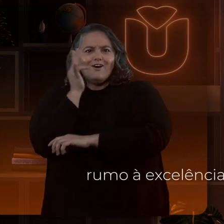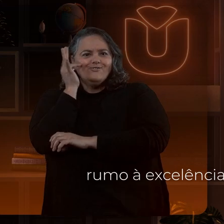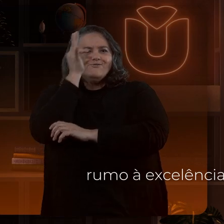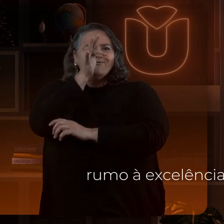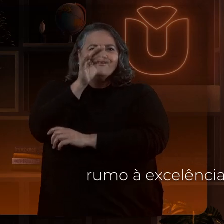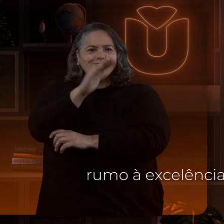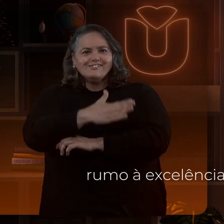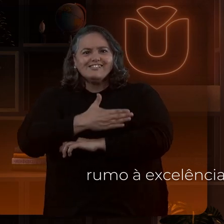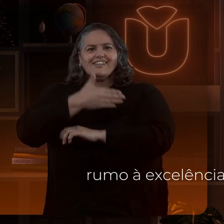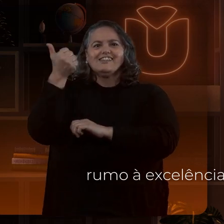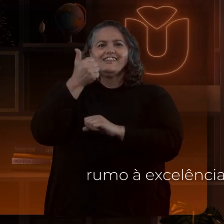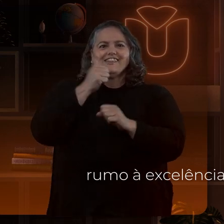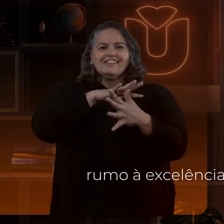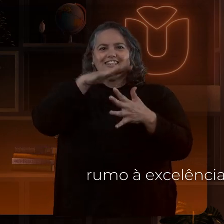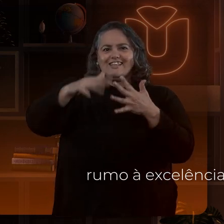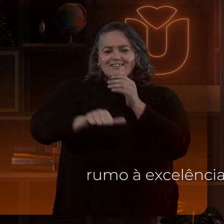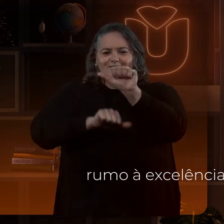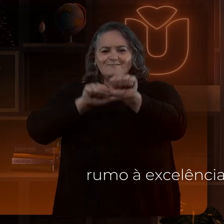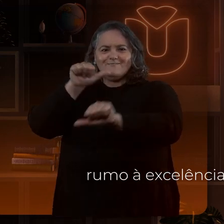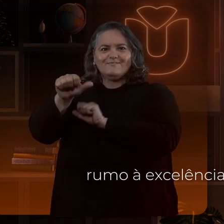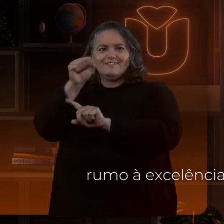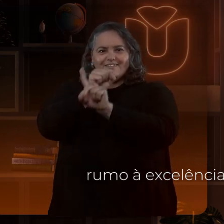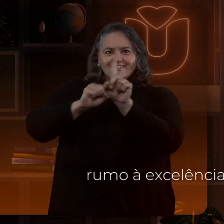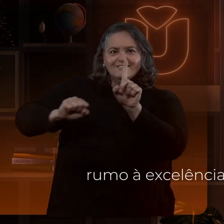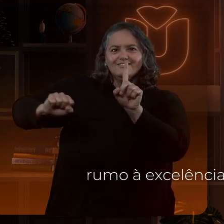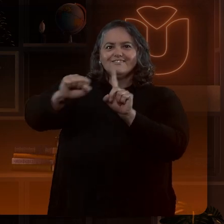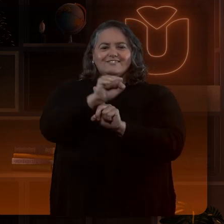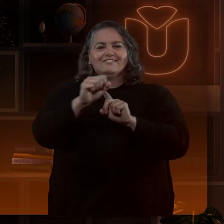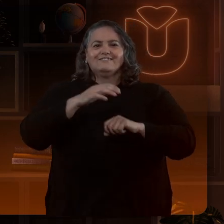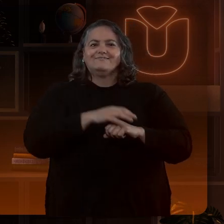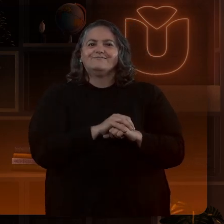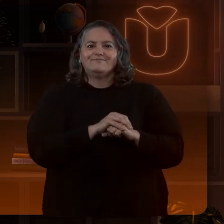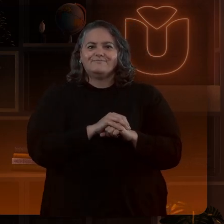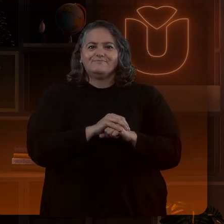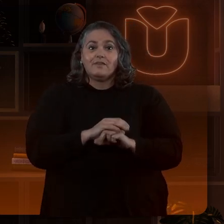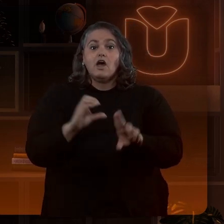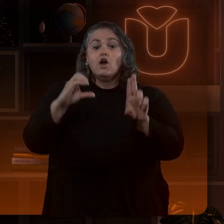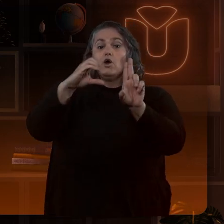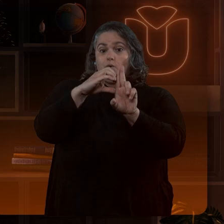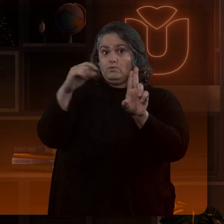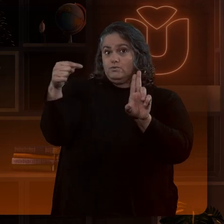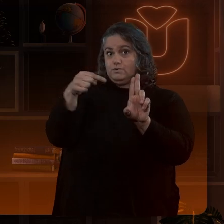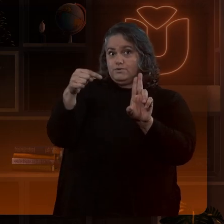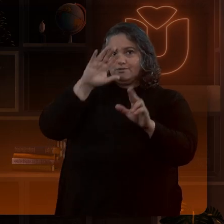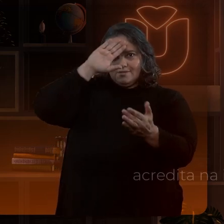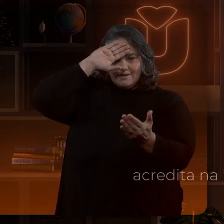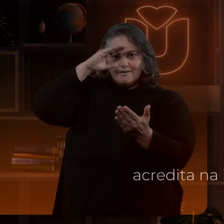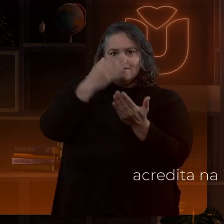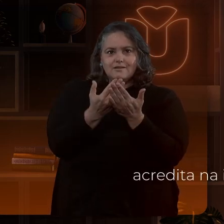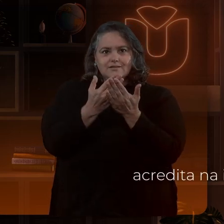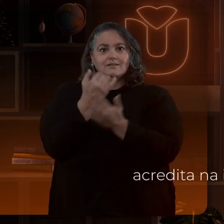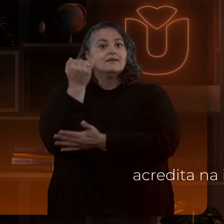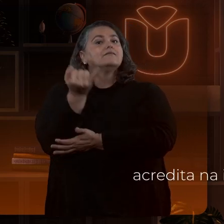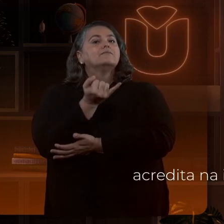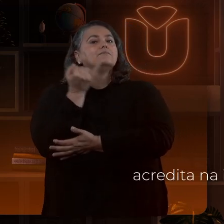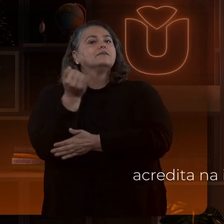excelência em Libras e à transformação social. A Uníngese acredita na importância da